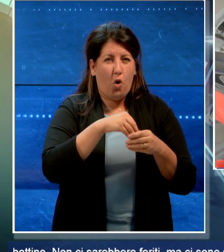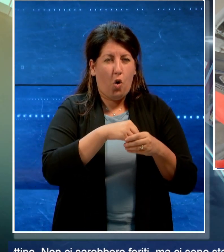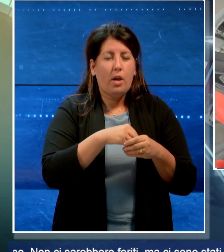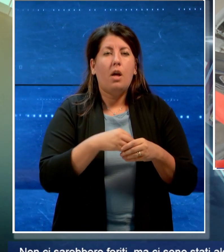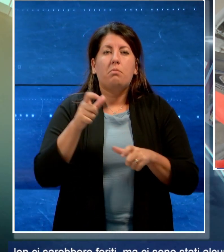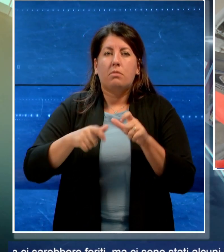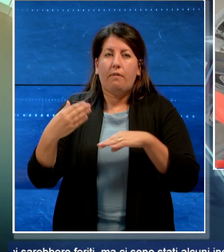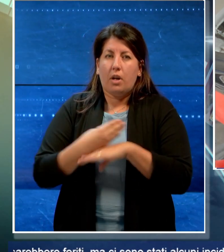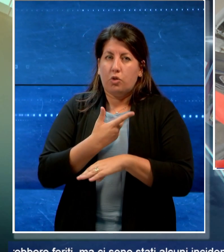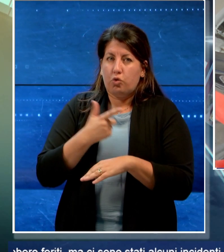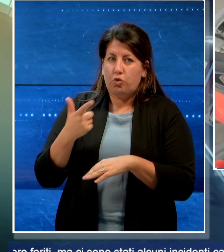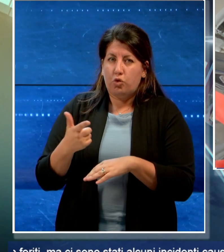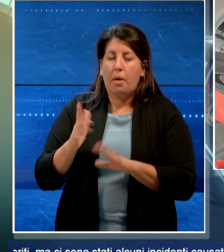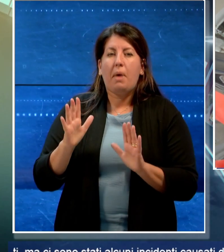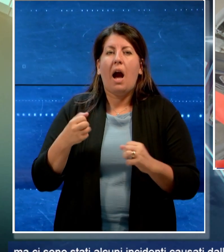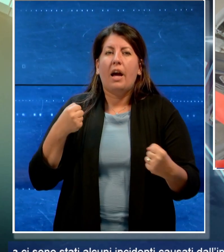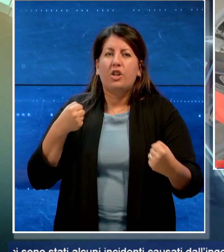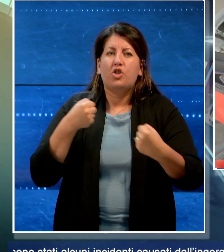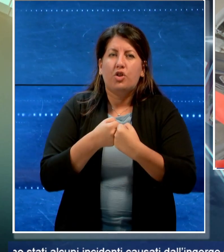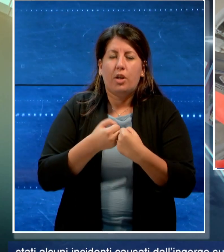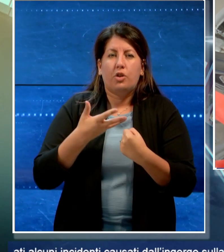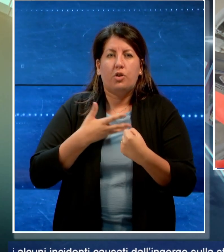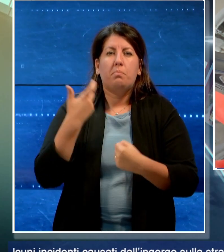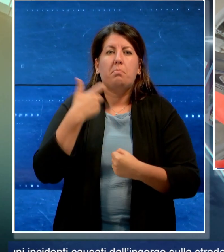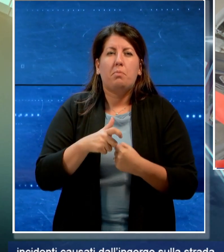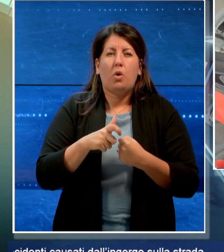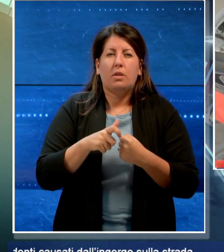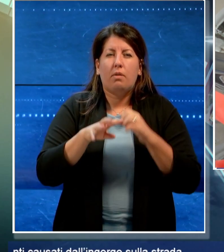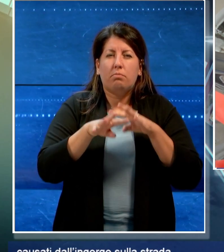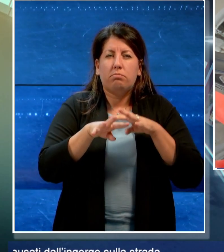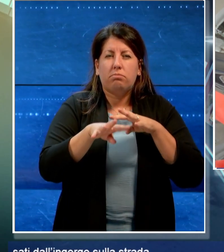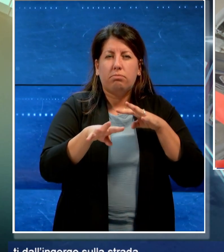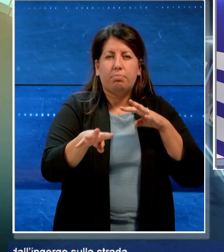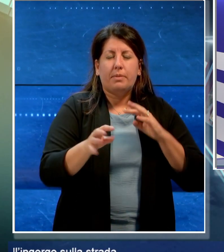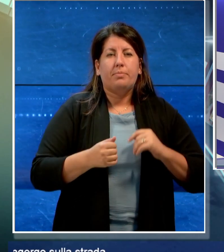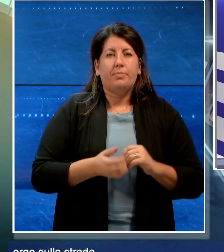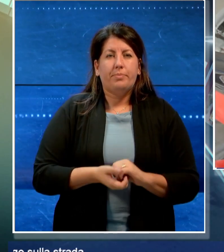ma ci sono stati alcuni incidenti causati dall'ingorgo sulla strada.